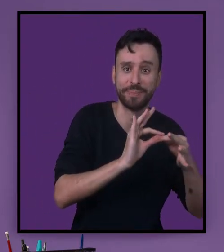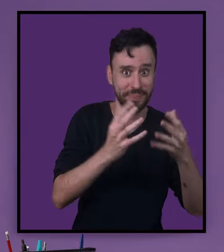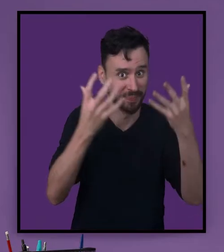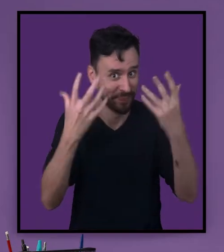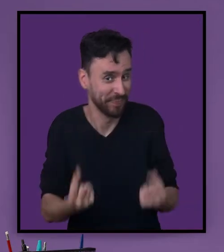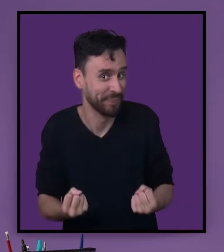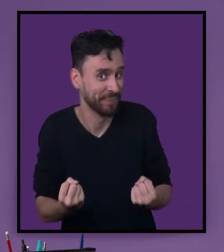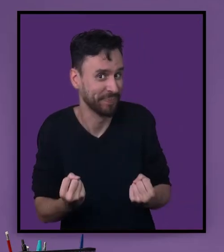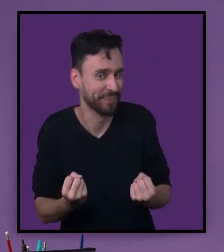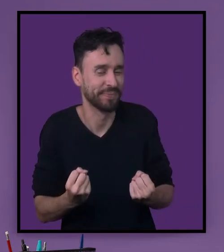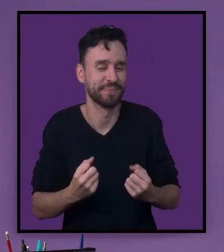Vamos lá?